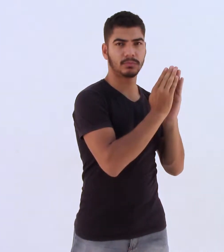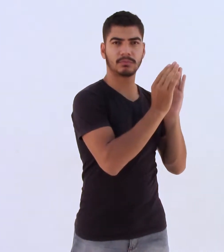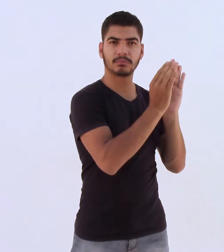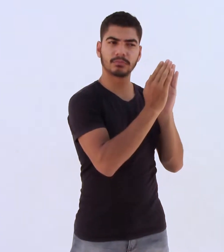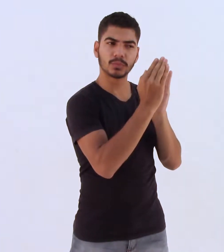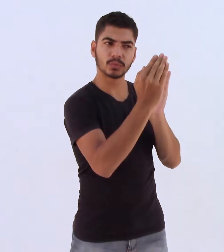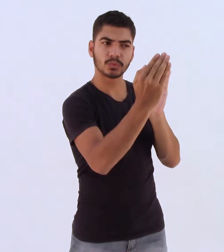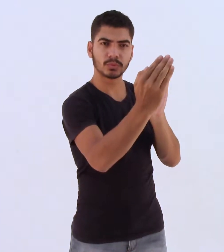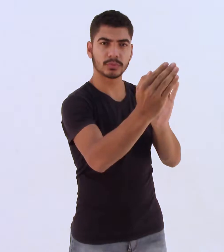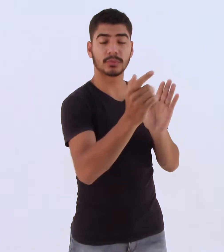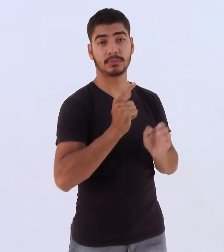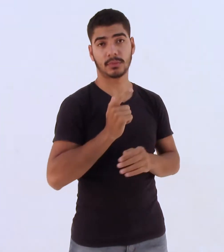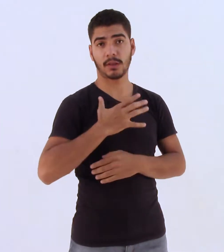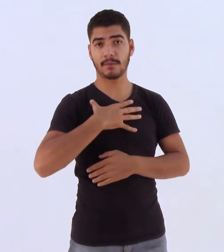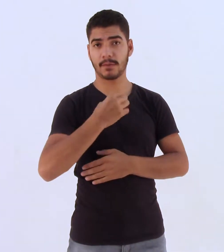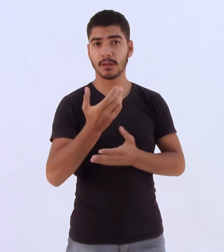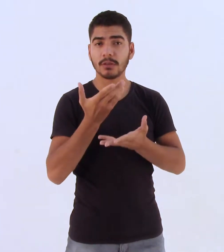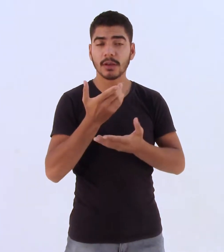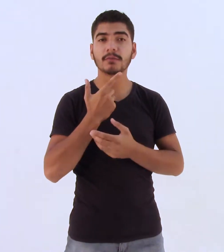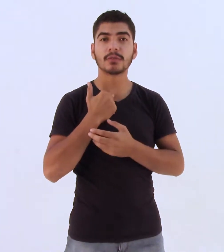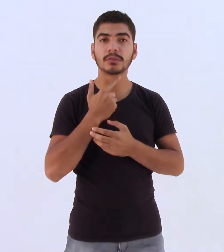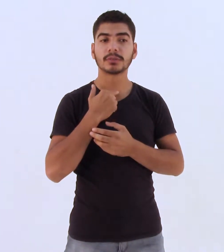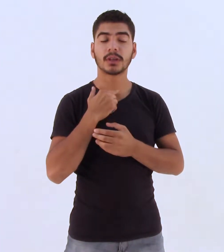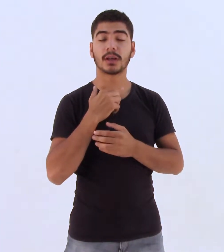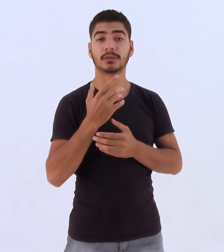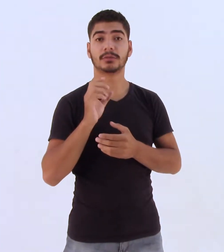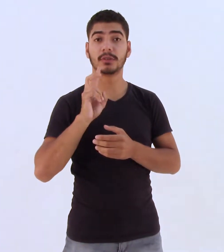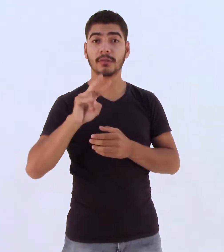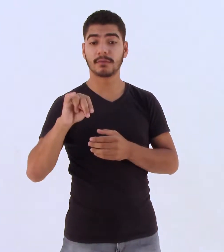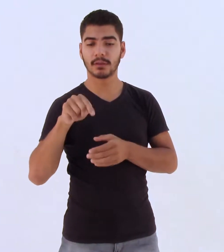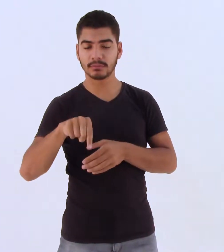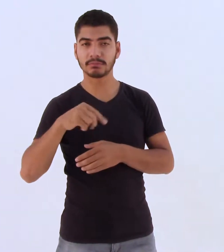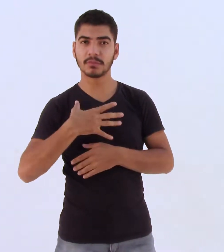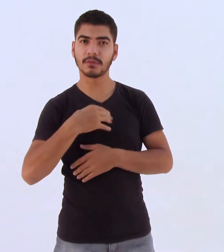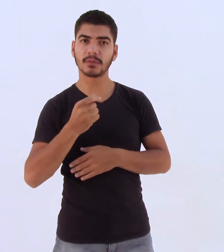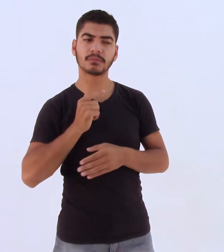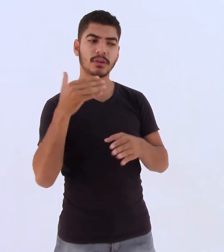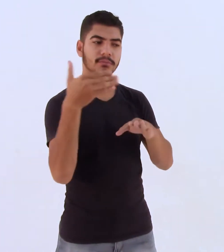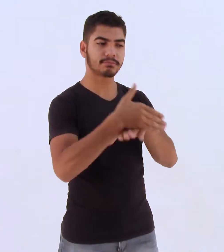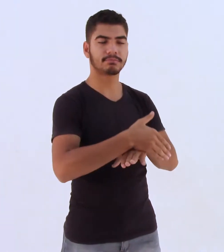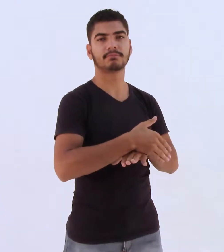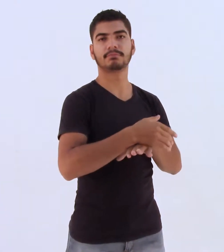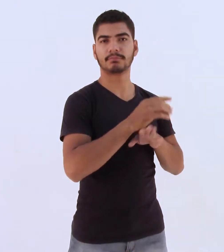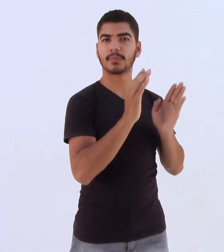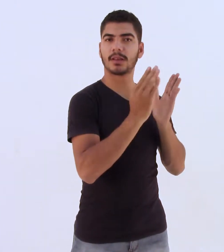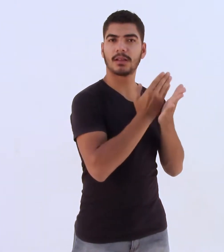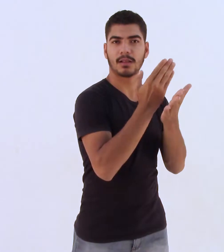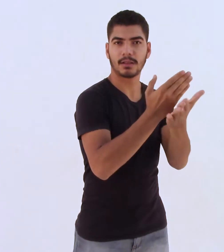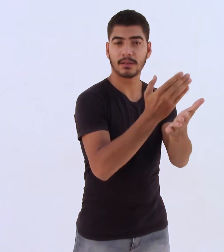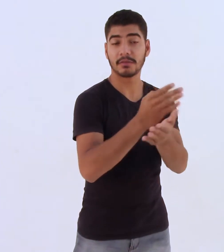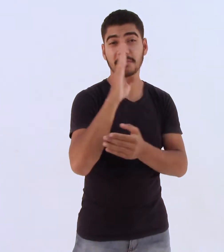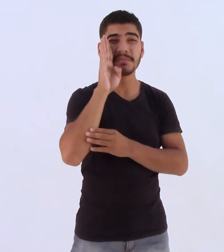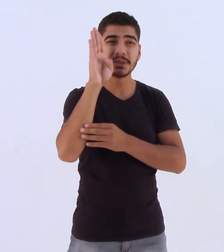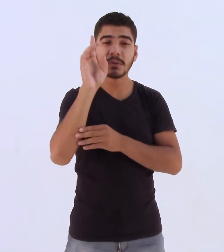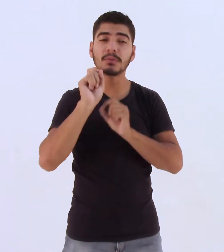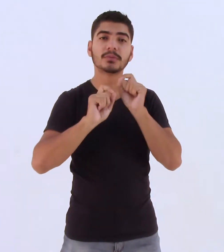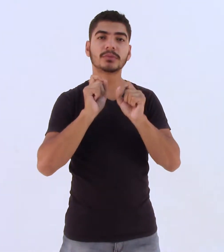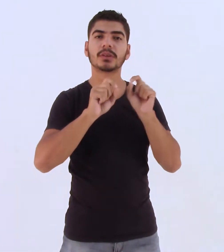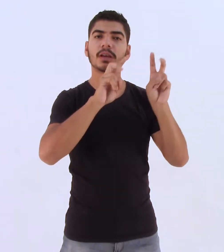pretende ter um filho no futuro e que fará questão que tenha acesso a uma diversidade de livros, especialmente aos títulos que fizeram